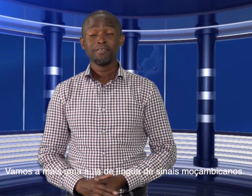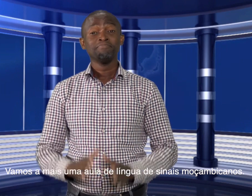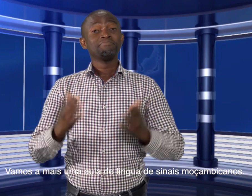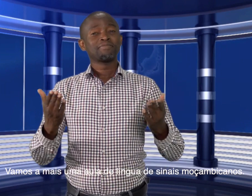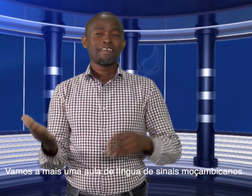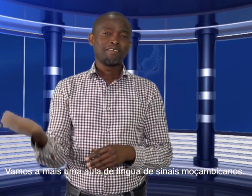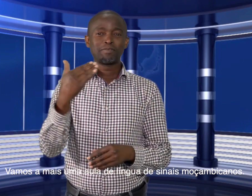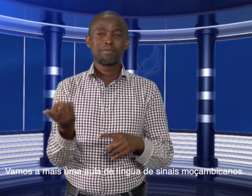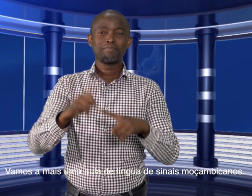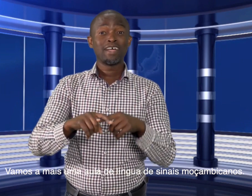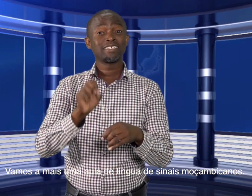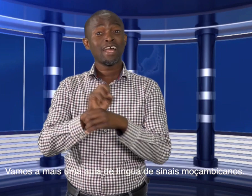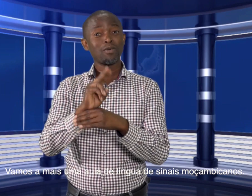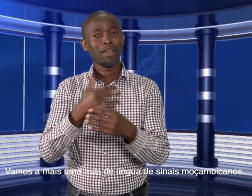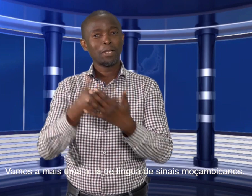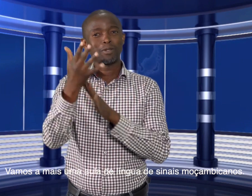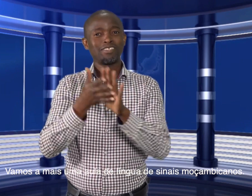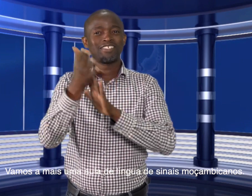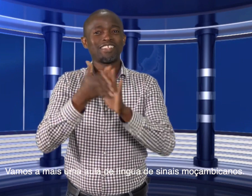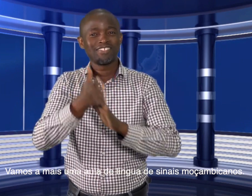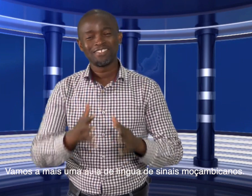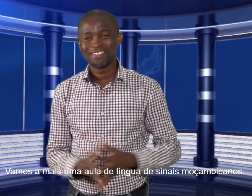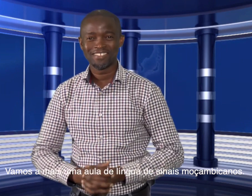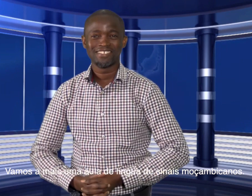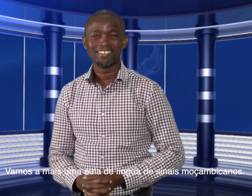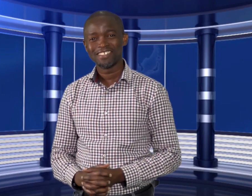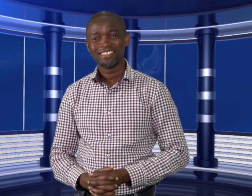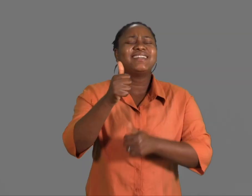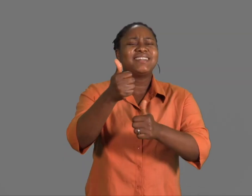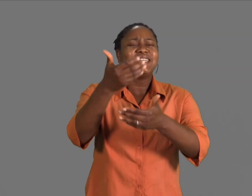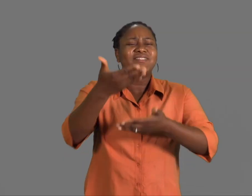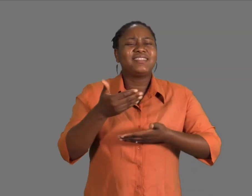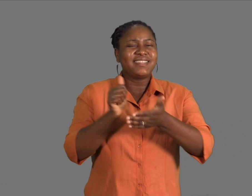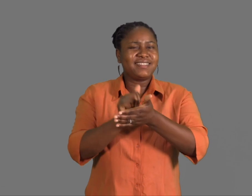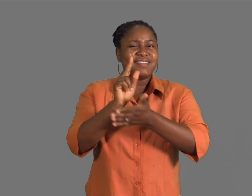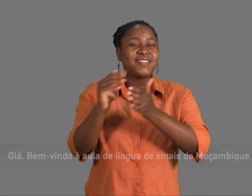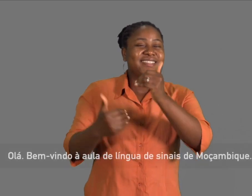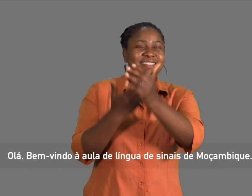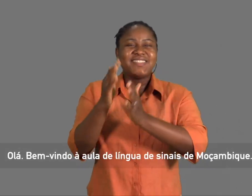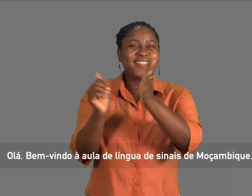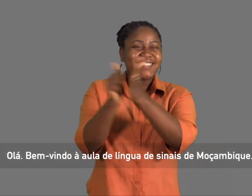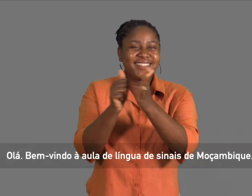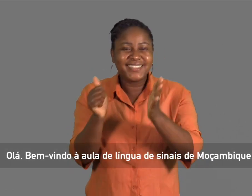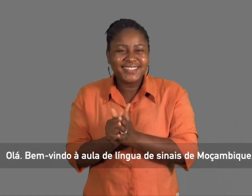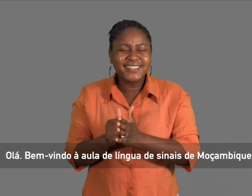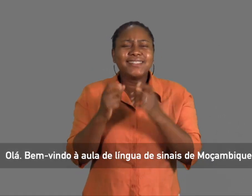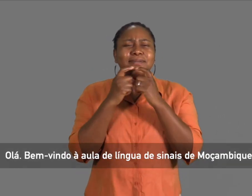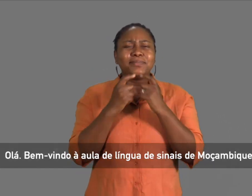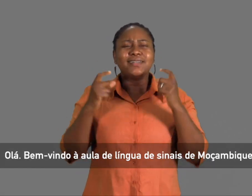Vamos a mais uma aula de língua de sinais moçambicanos. Olá, bem-vindo à aula de